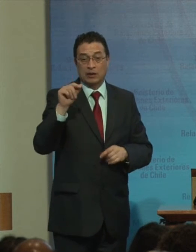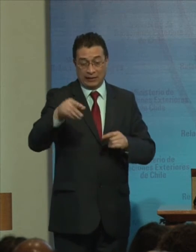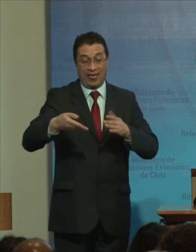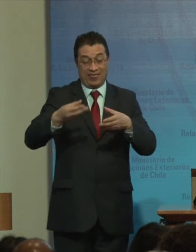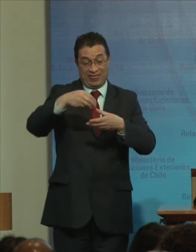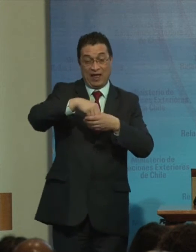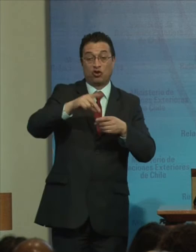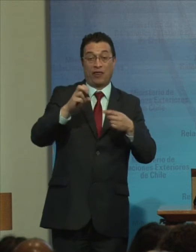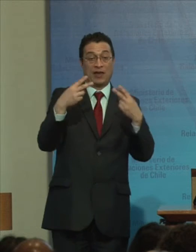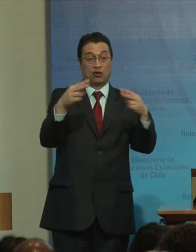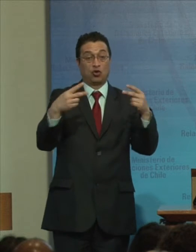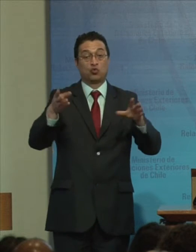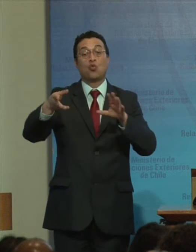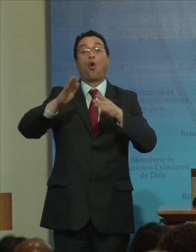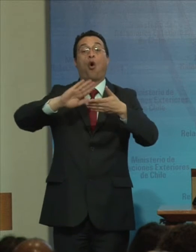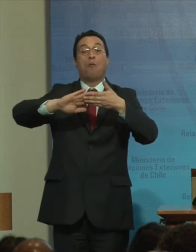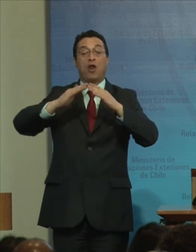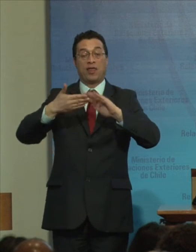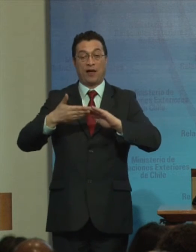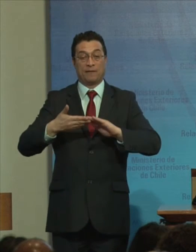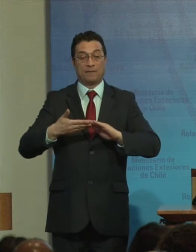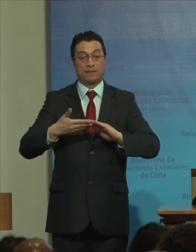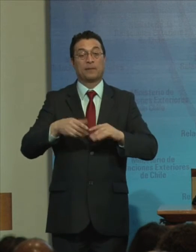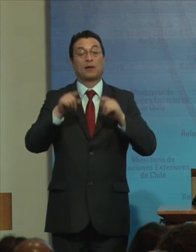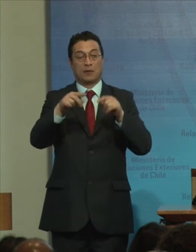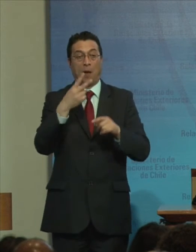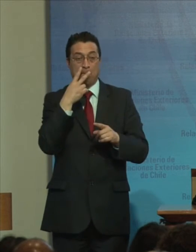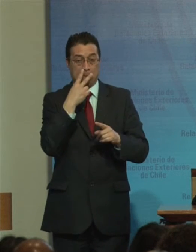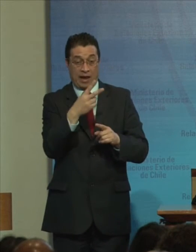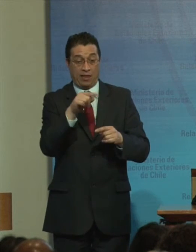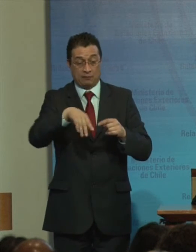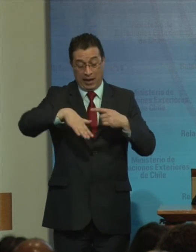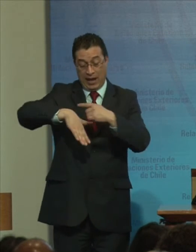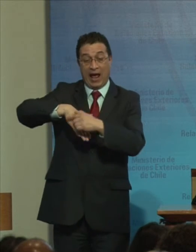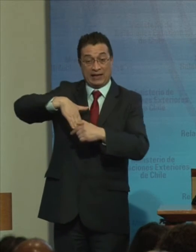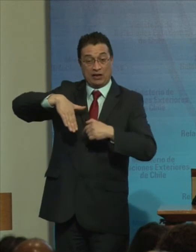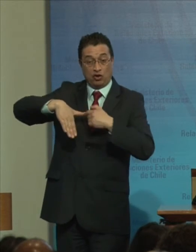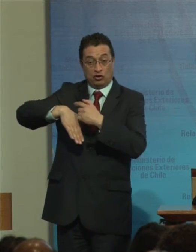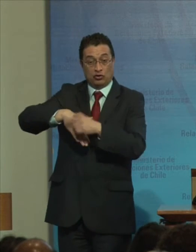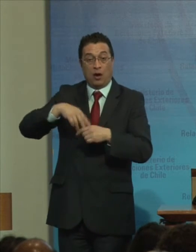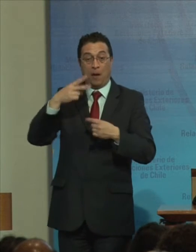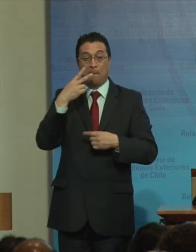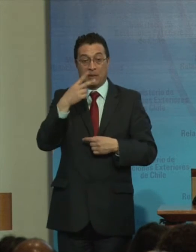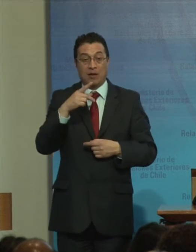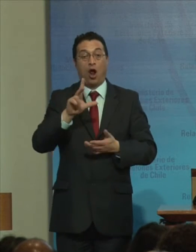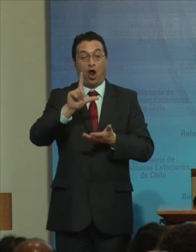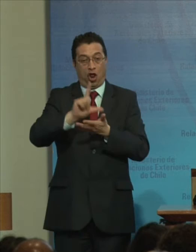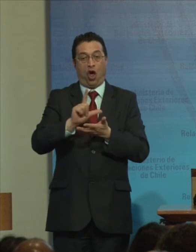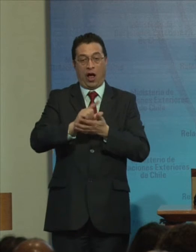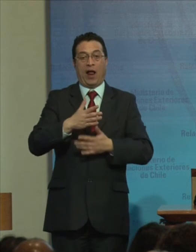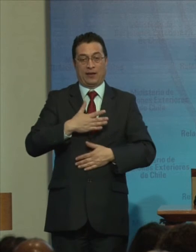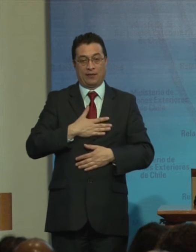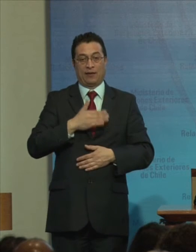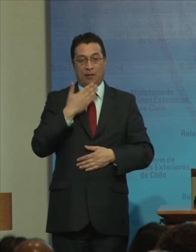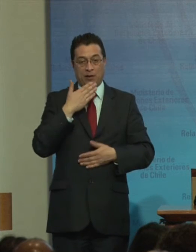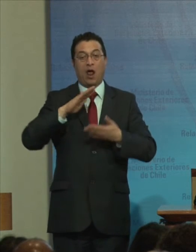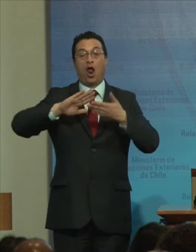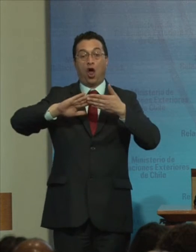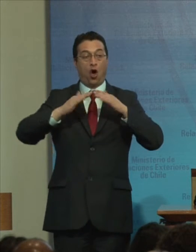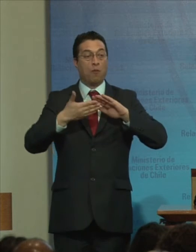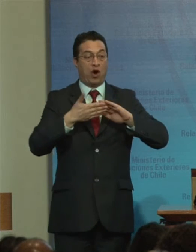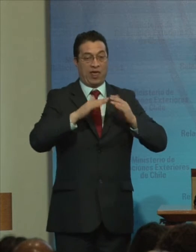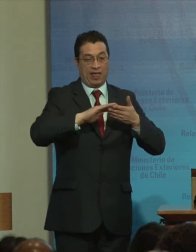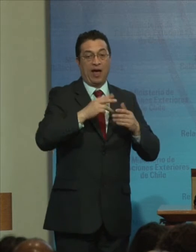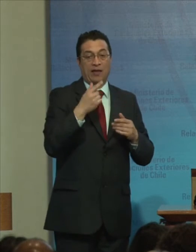comunidad Aún teniendo La mirada Hacia la región Tenemos que mirar A lo local A las comunidades